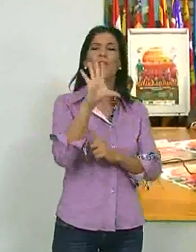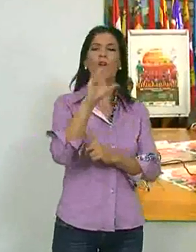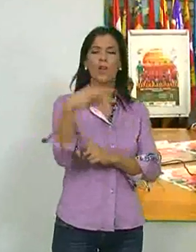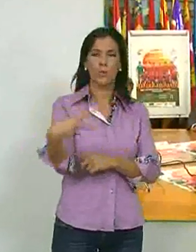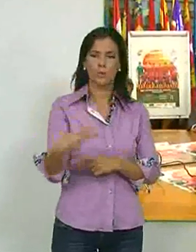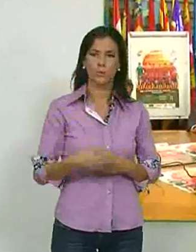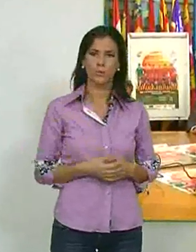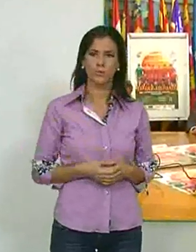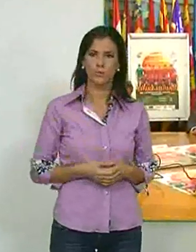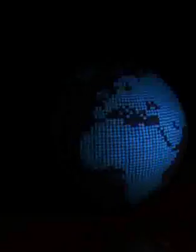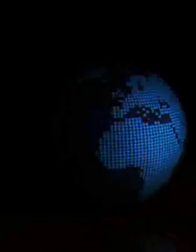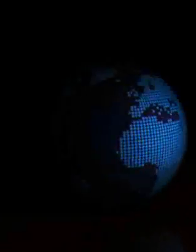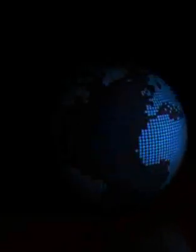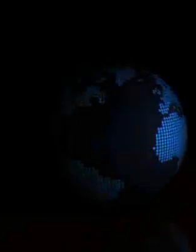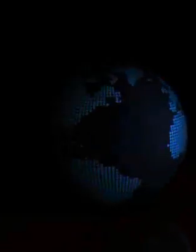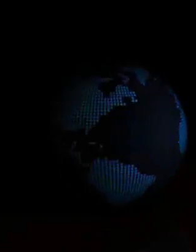5 euros.